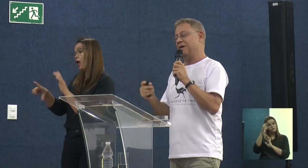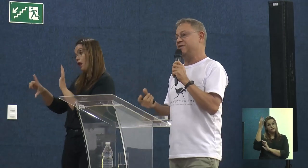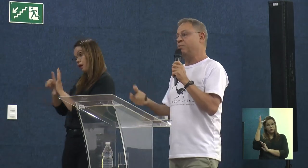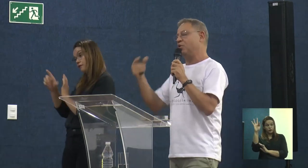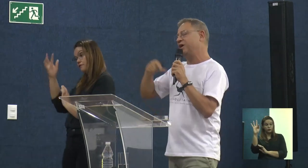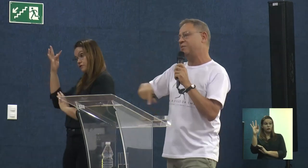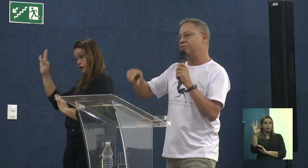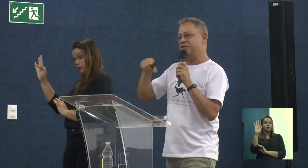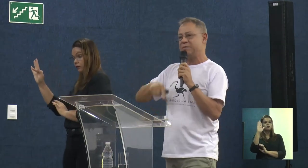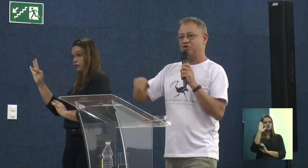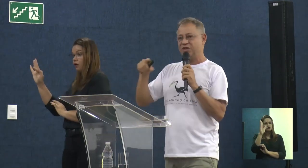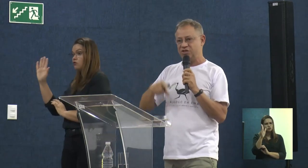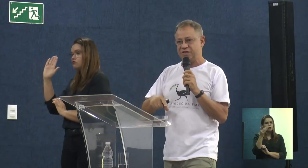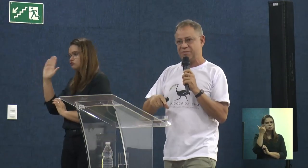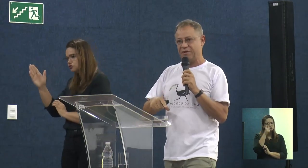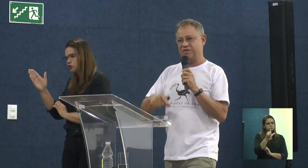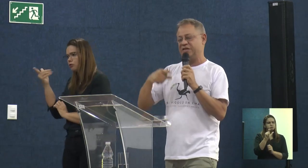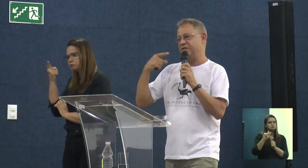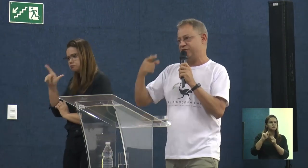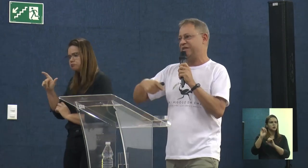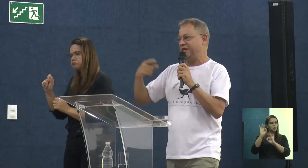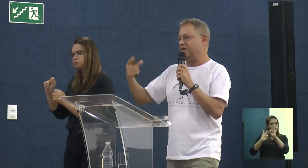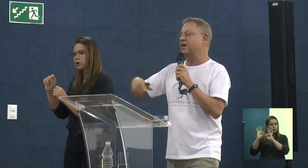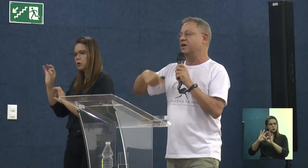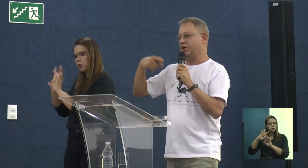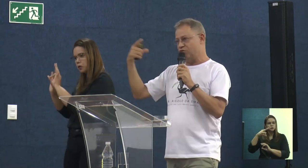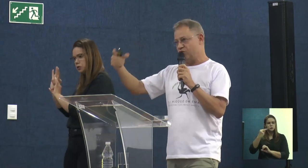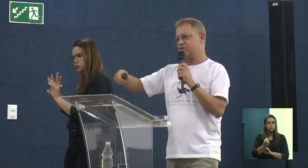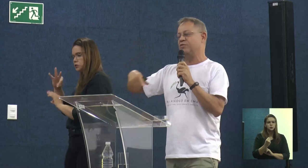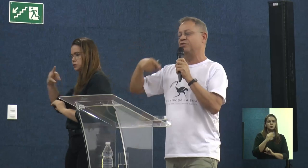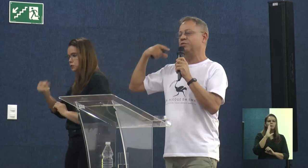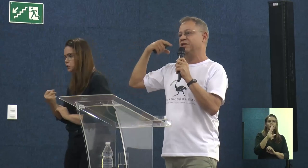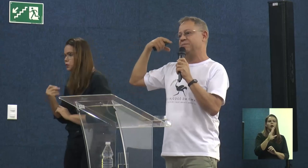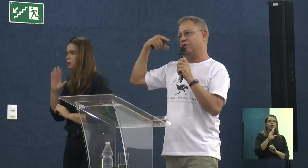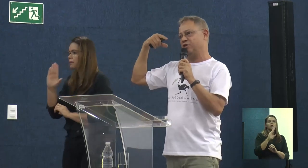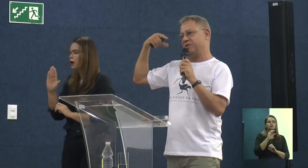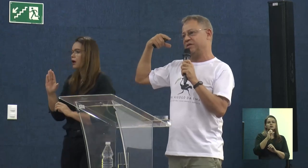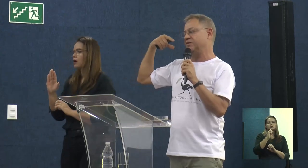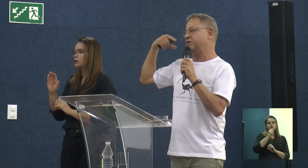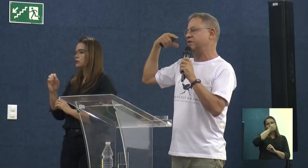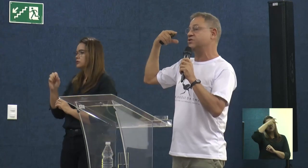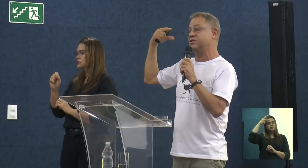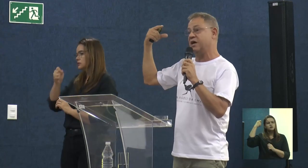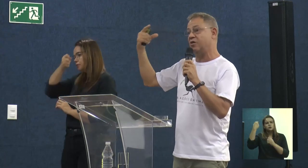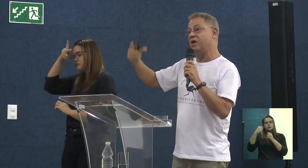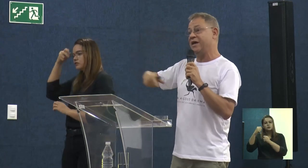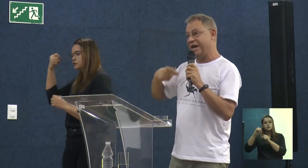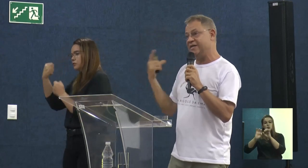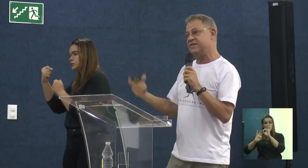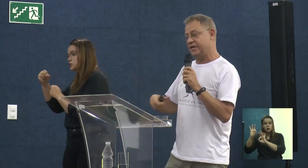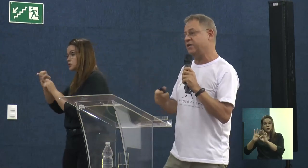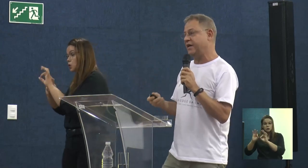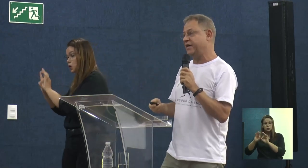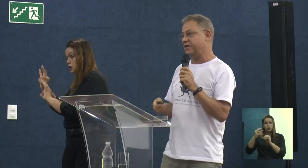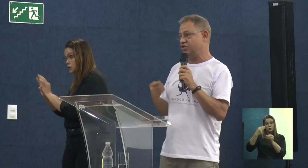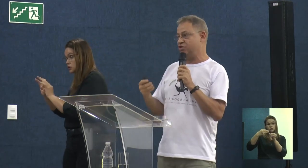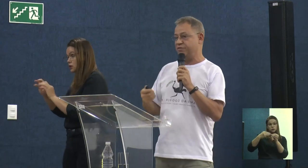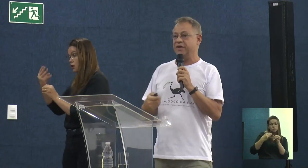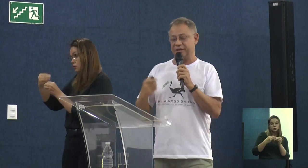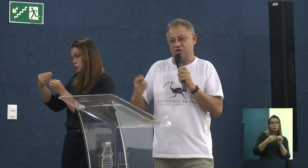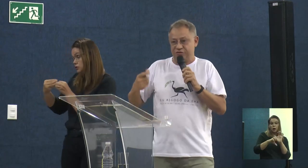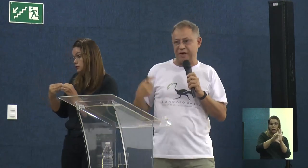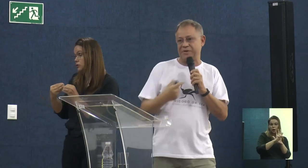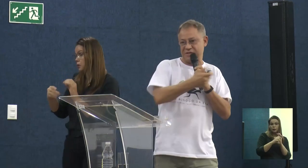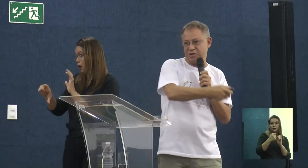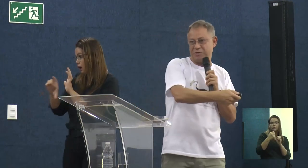Mas é um programa municipal de ATIS, para que você tenha recurso do Fundo Municipal de Habitação e Interesse Social. É essa que a ideia que a